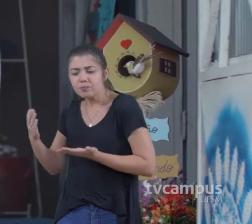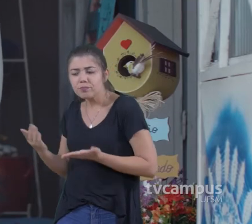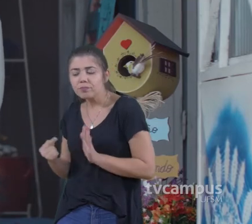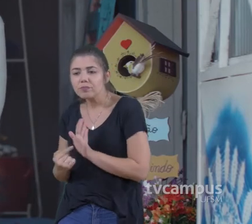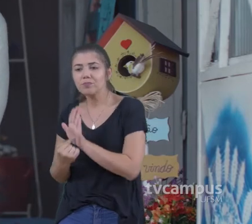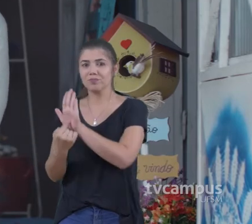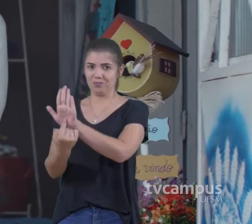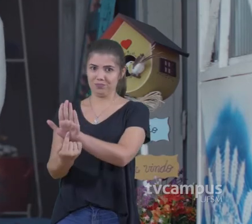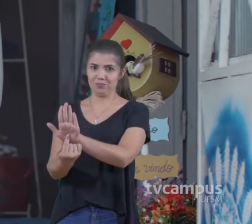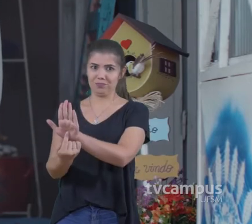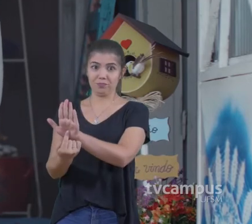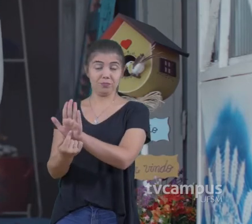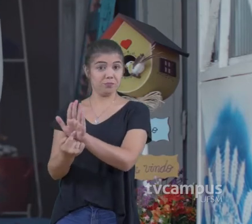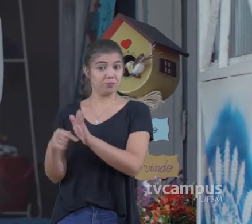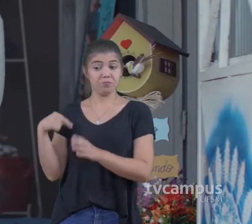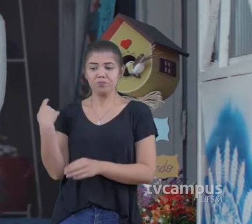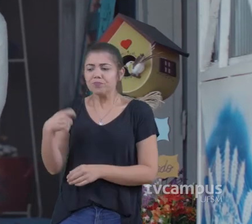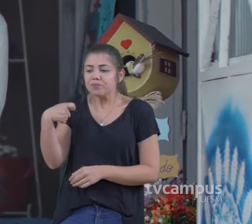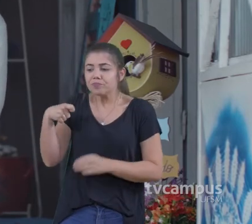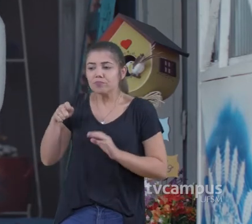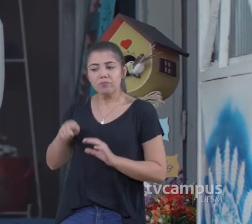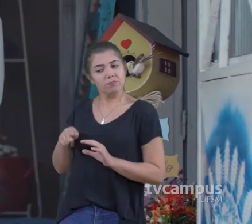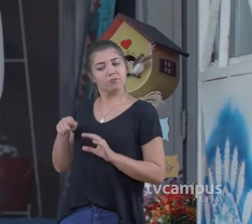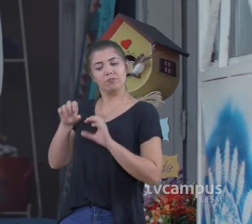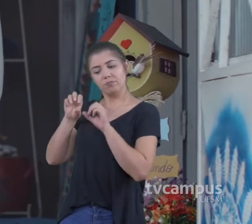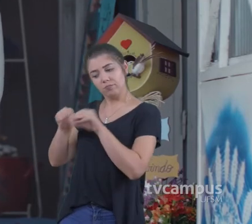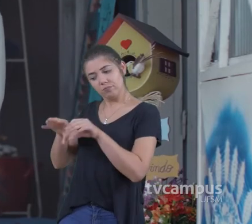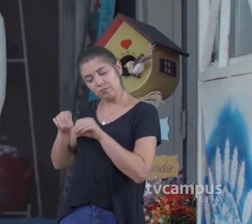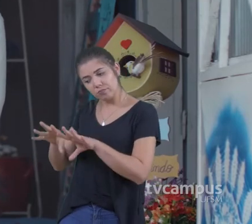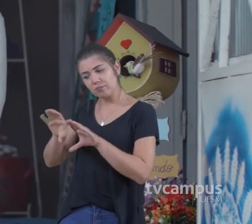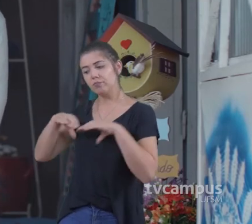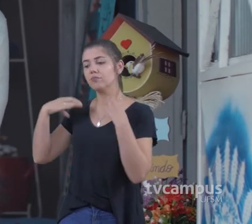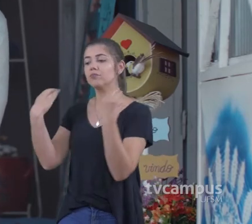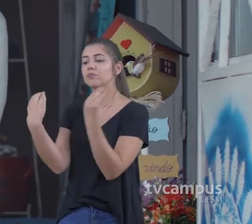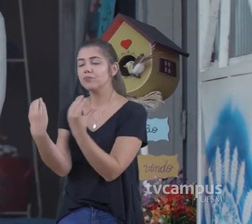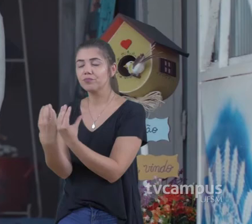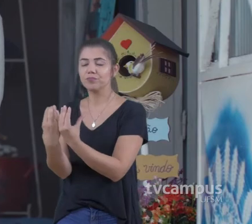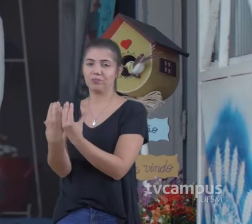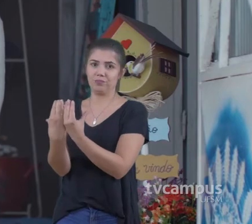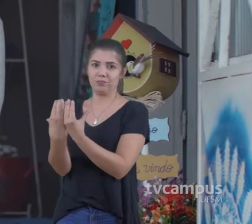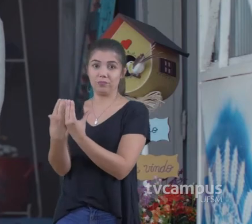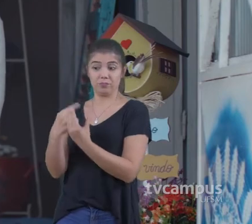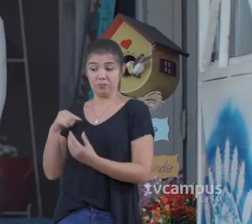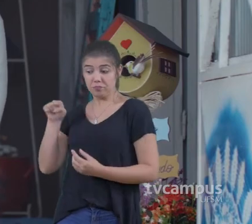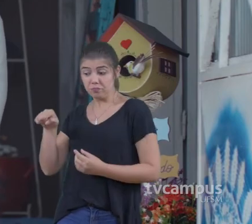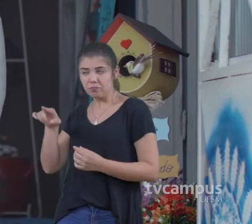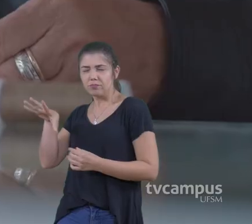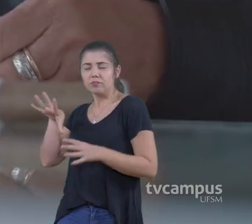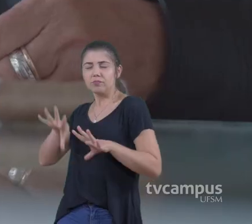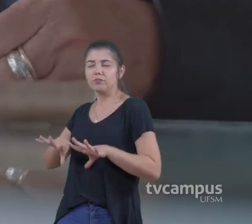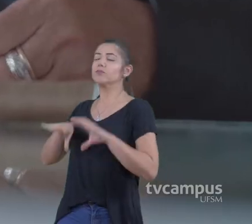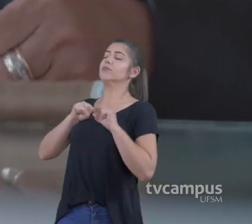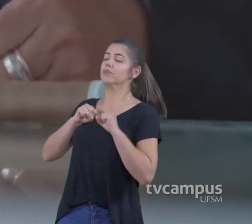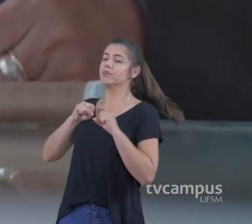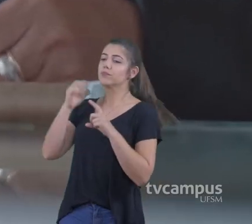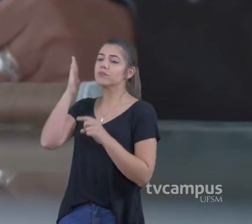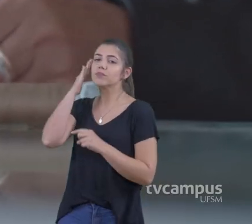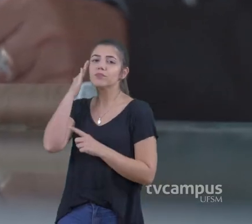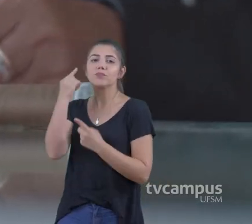Saber o que existe aqui Saber que tem uma geodiversidade Por que é conhecida A capital gaúcha Da geodiversidade Para conseguir fazer Com que a população